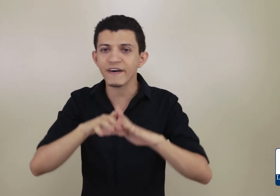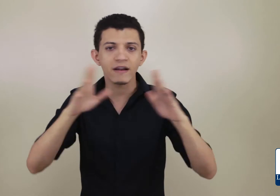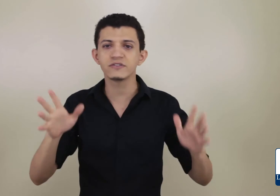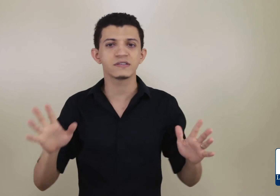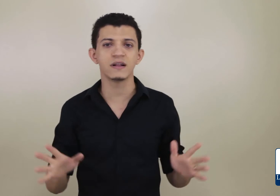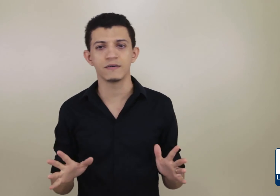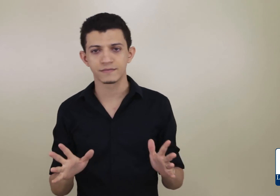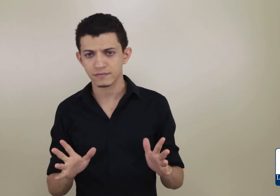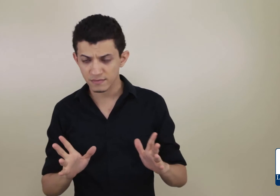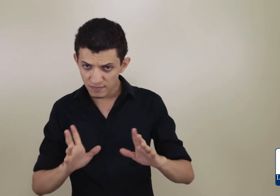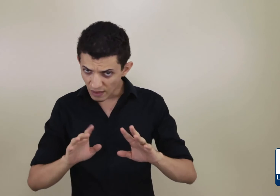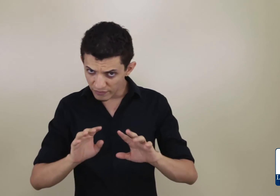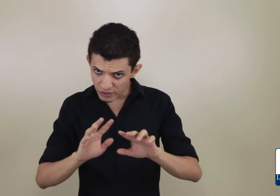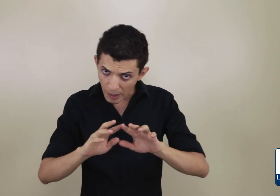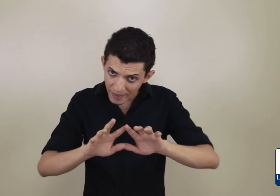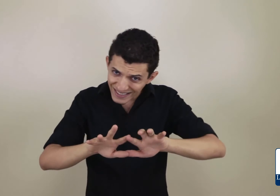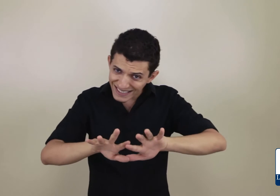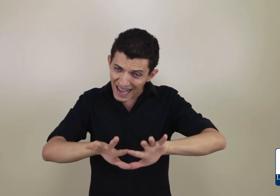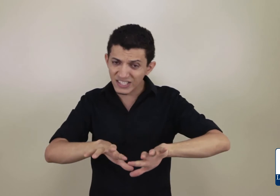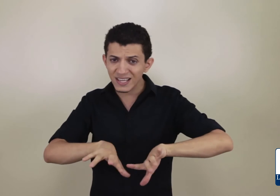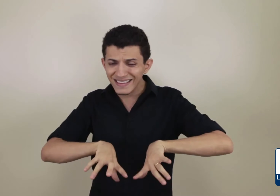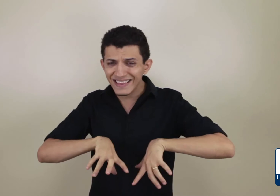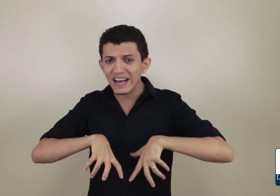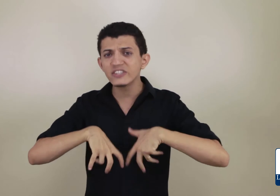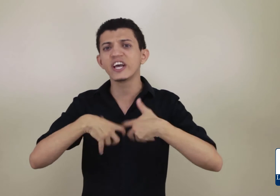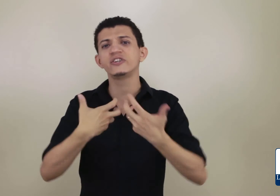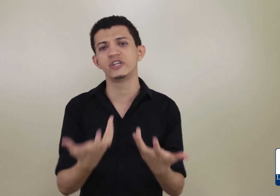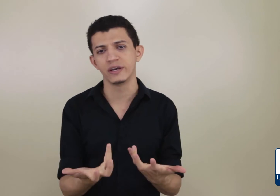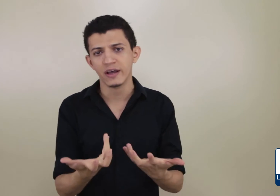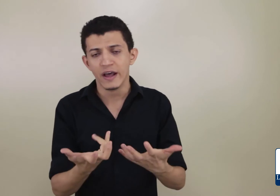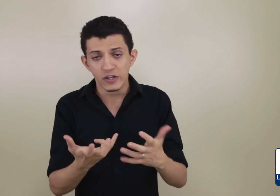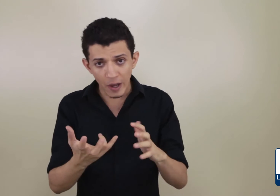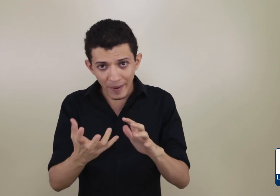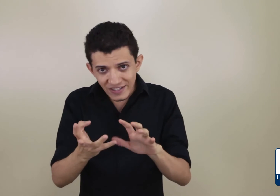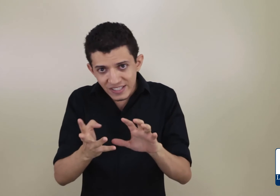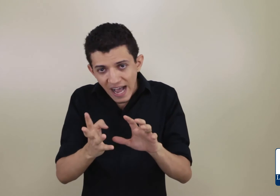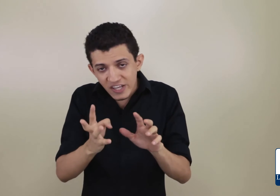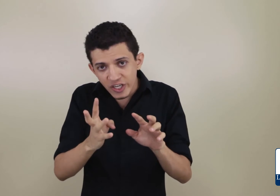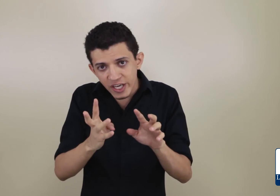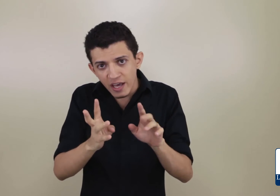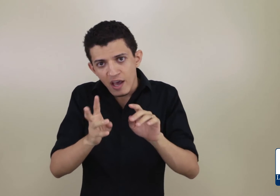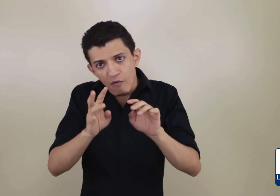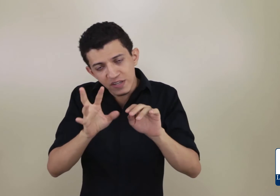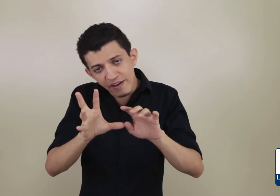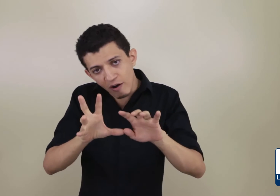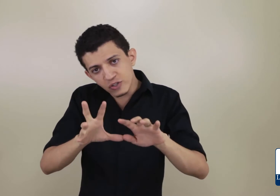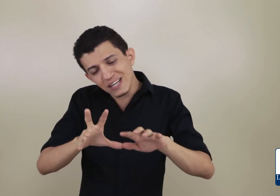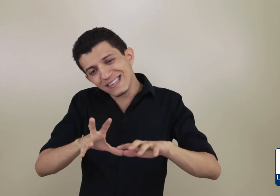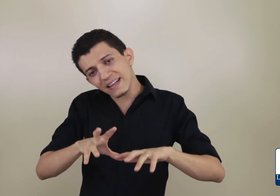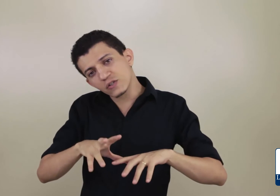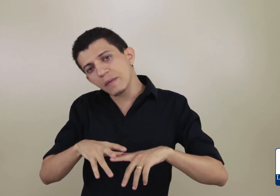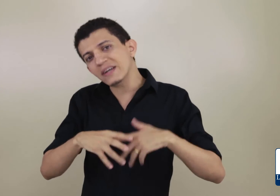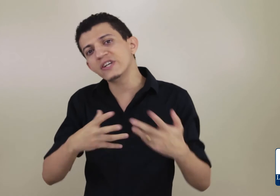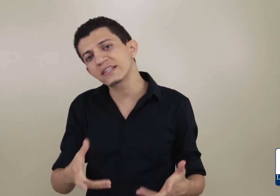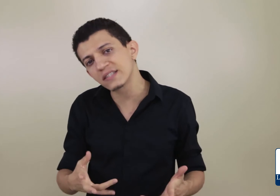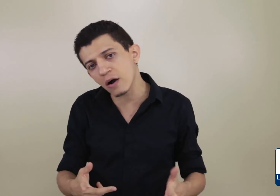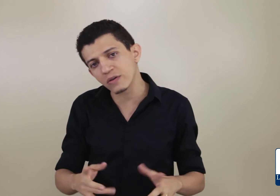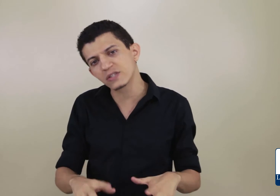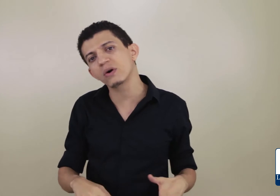falando disso, não. Estou falando de aprendizagem inteligente. De aprendizagem que você vai utilizar da sua imaginação, da sua